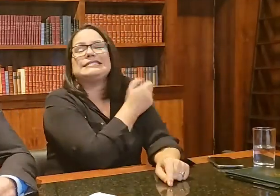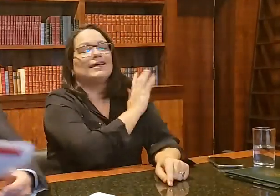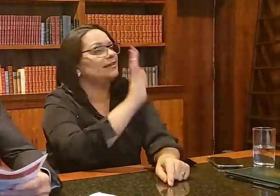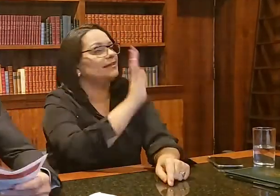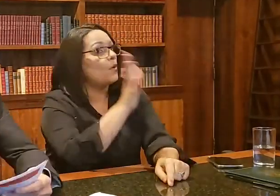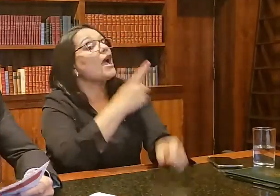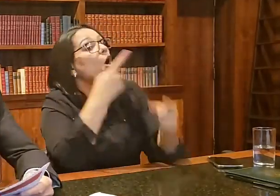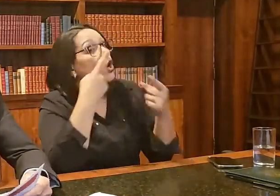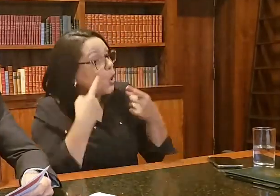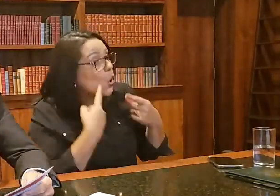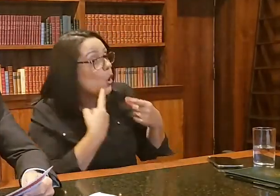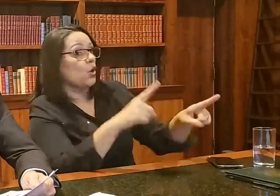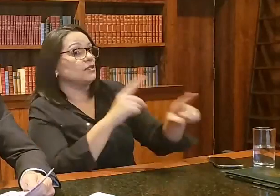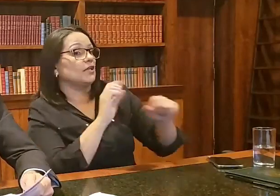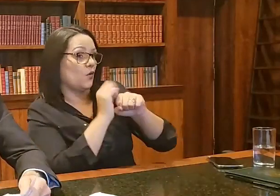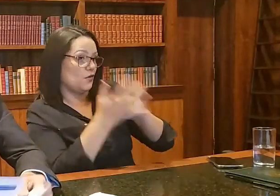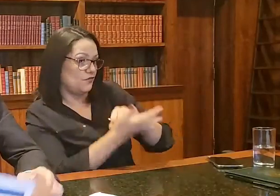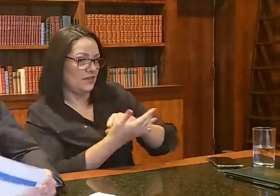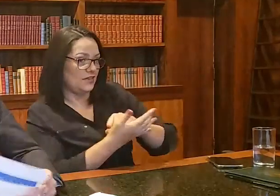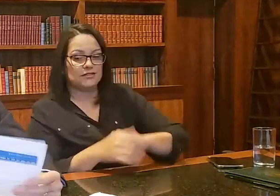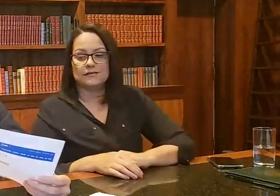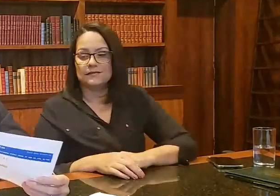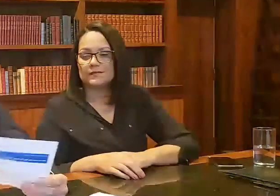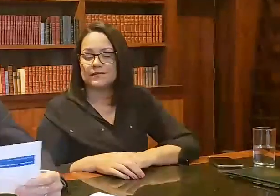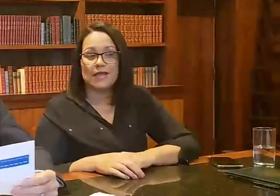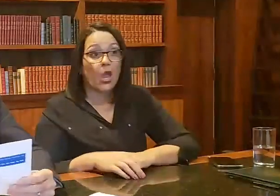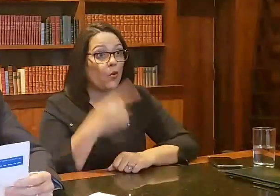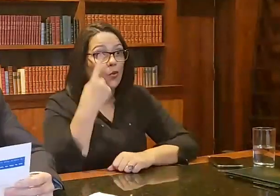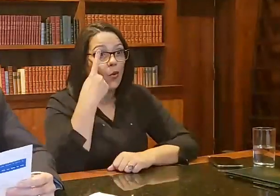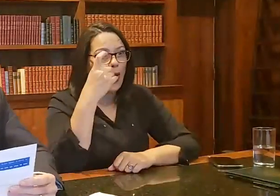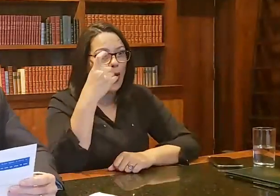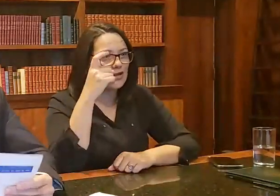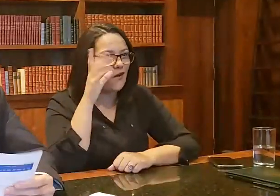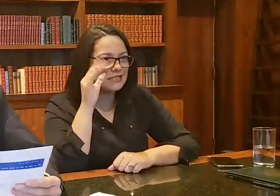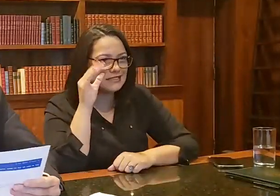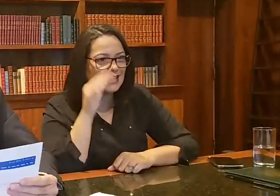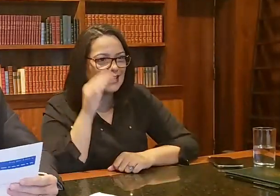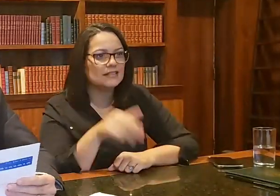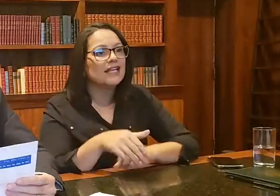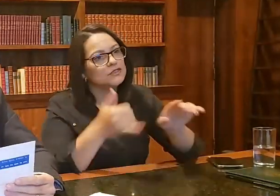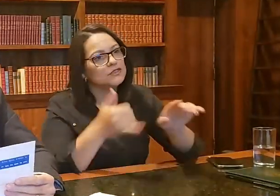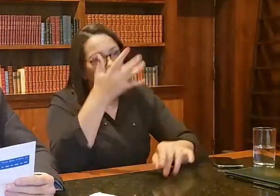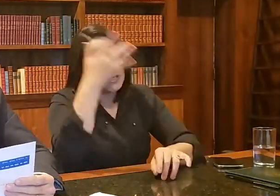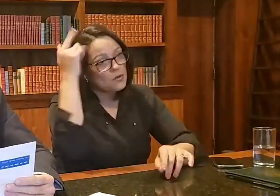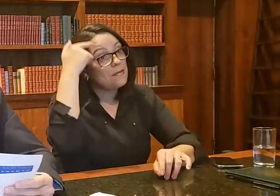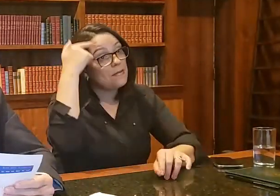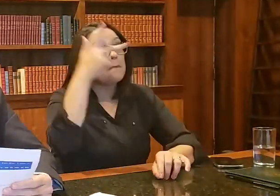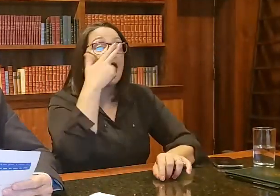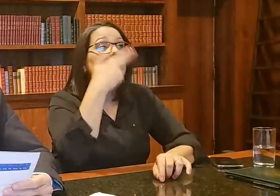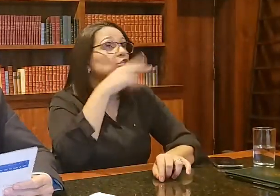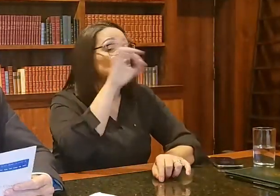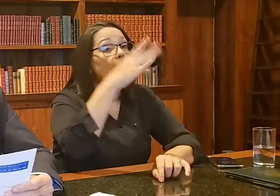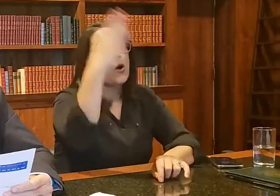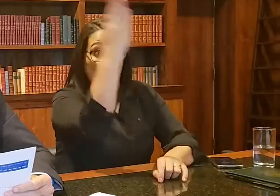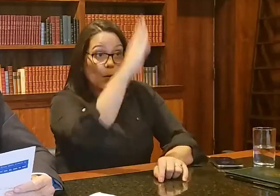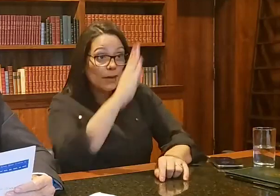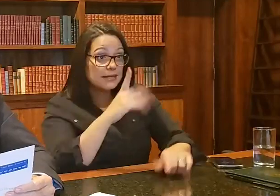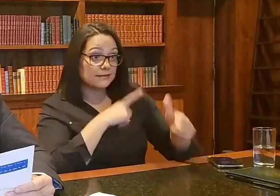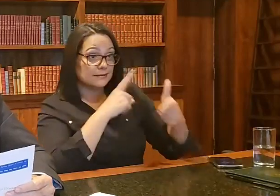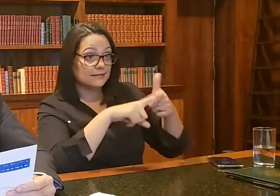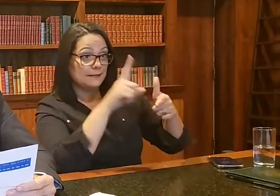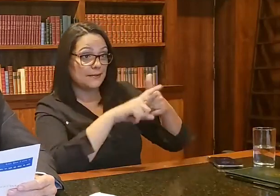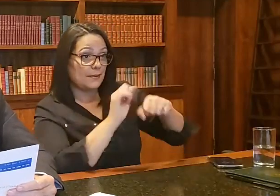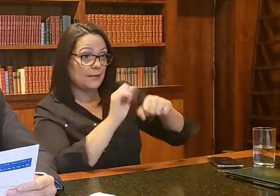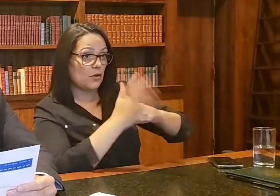Encerrando aqui, é curiosidade, porque parece que só o Brasil é que tem problemas com a Covid. Muita gente